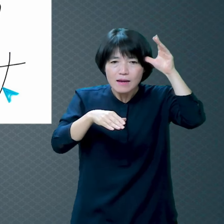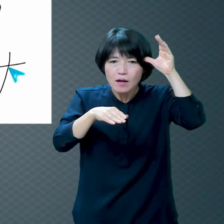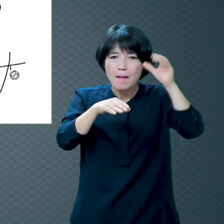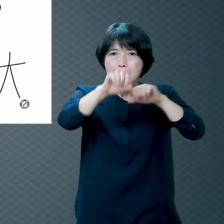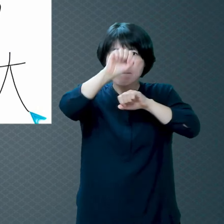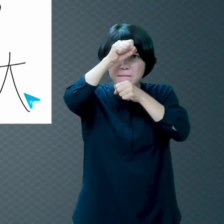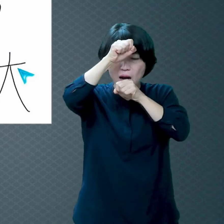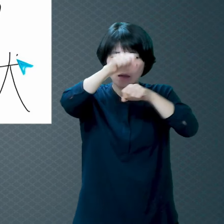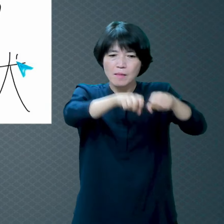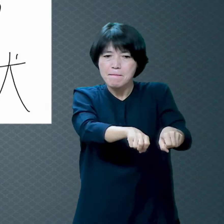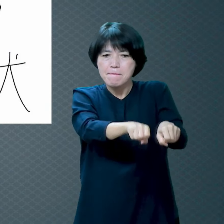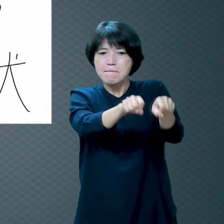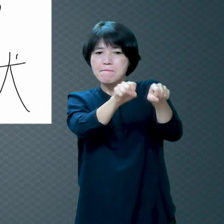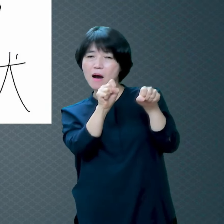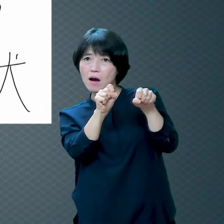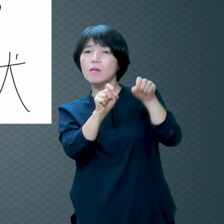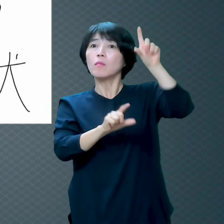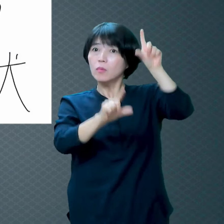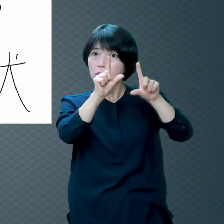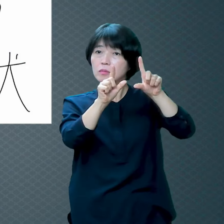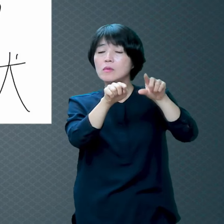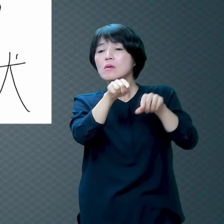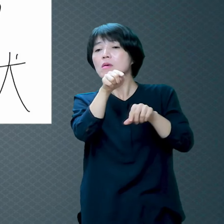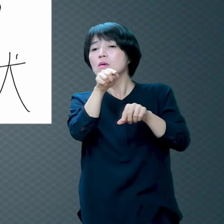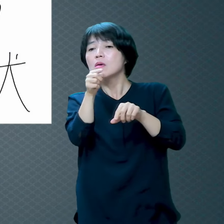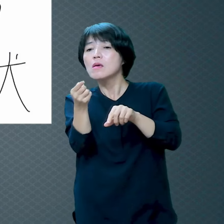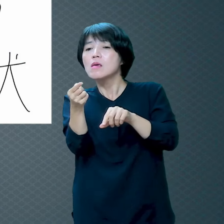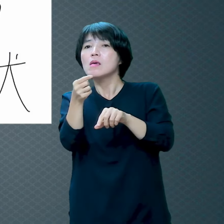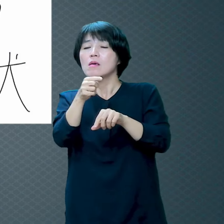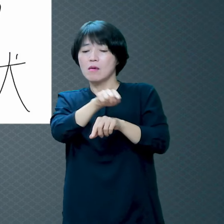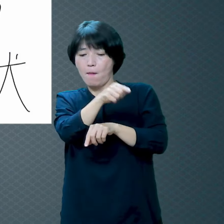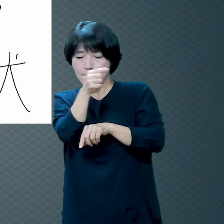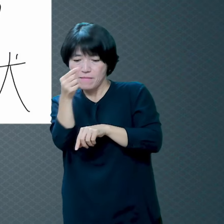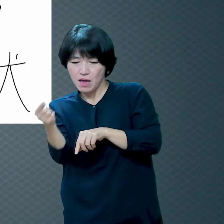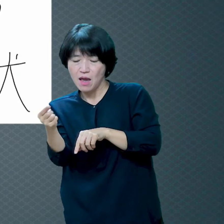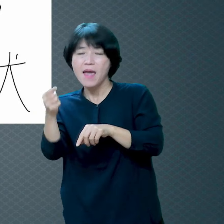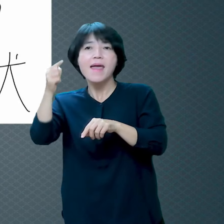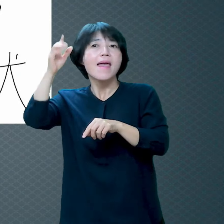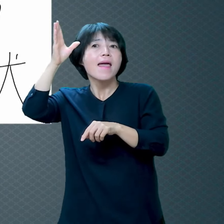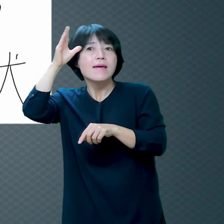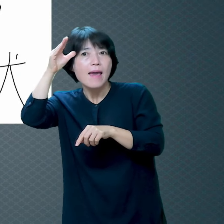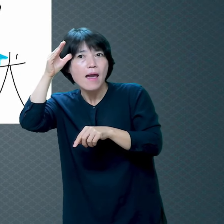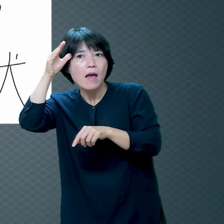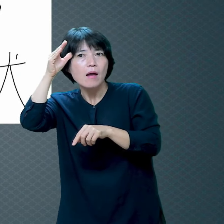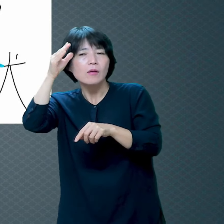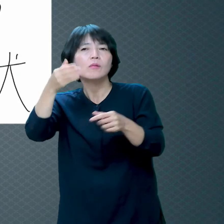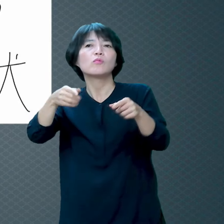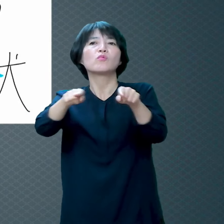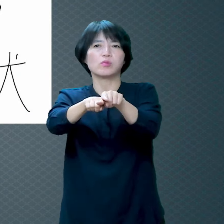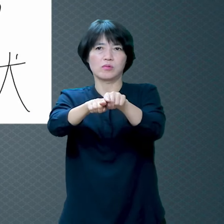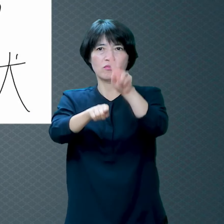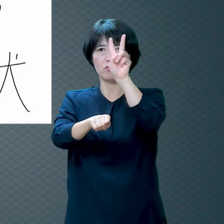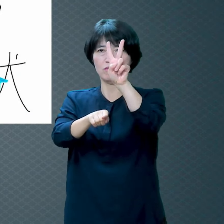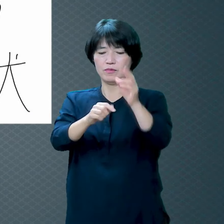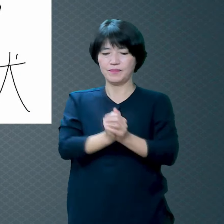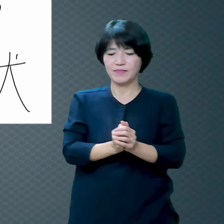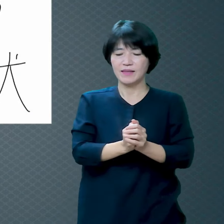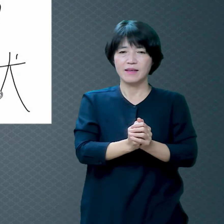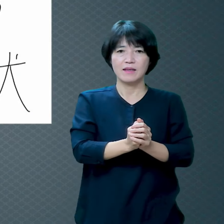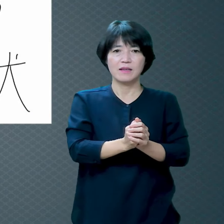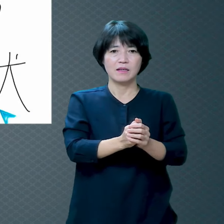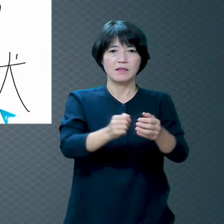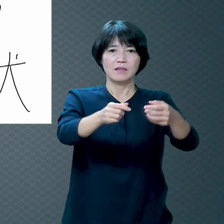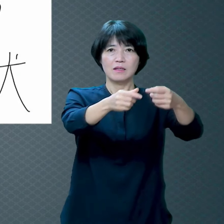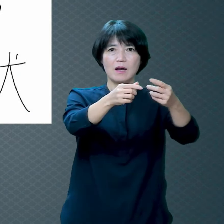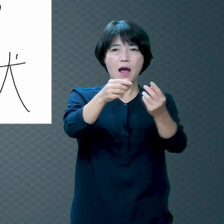개 한 마리가 또 있어요 개 두 마리 사이에 말씀을 넣어놓은